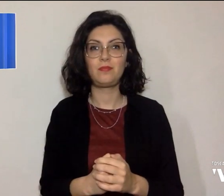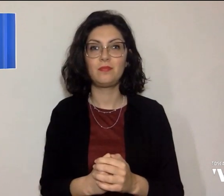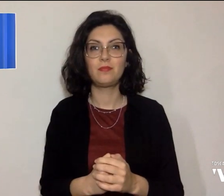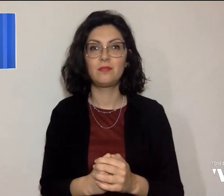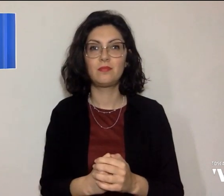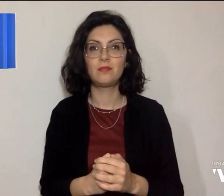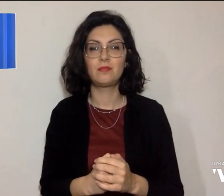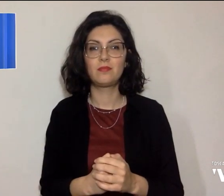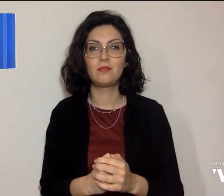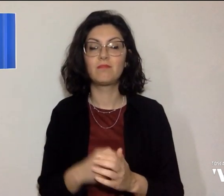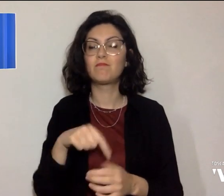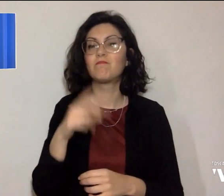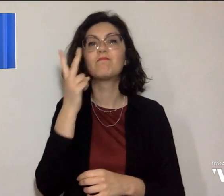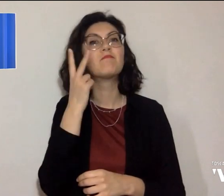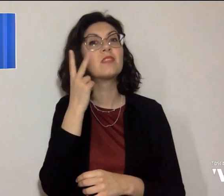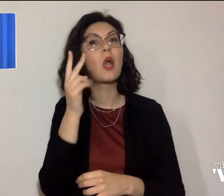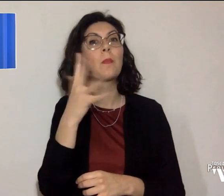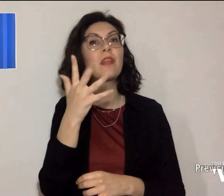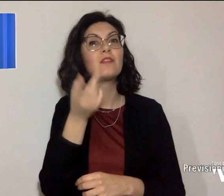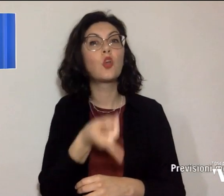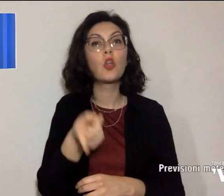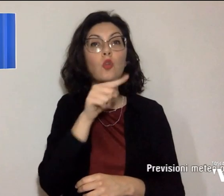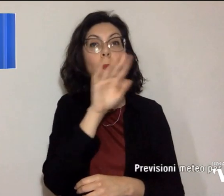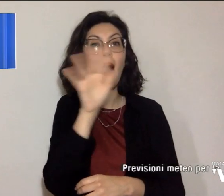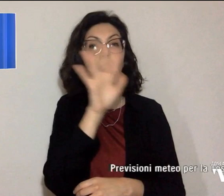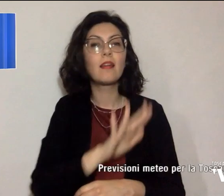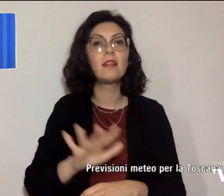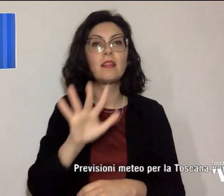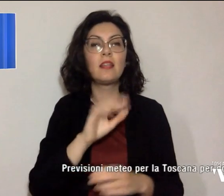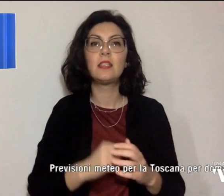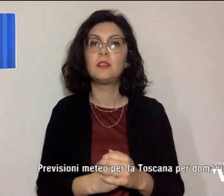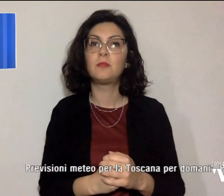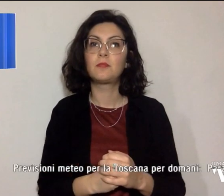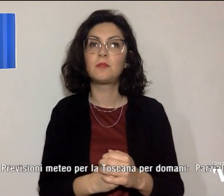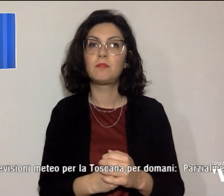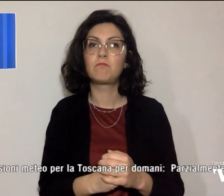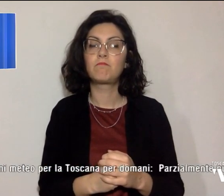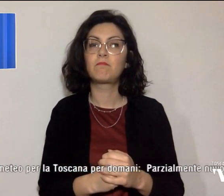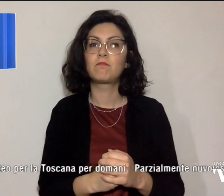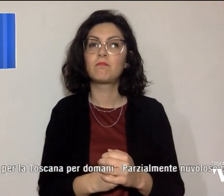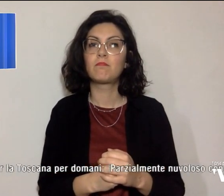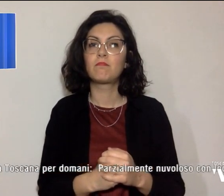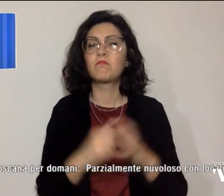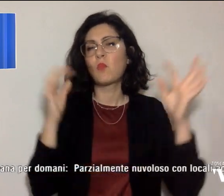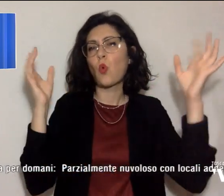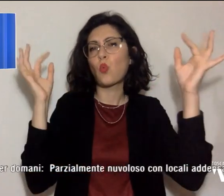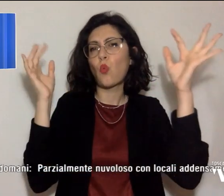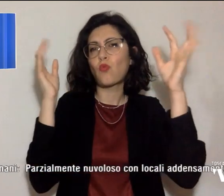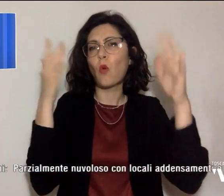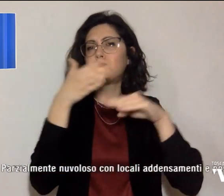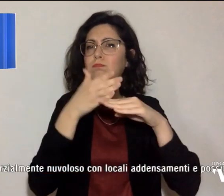E ora vediamo insieme le previsioni del tempo. Per domani in Toscana parzialmente nuvoloso, qualche